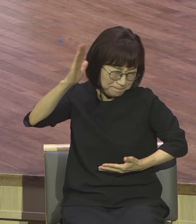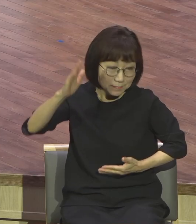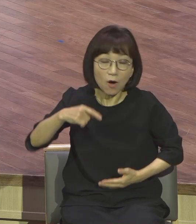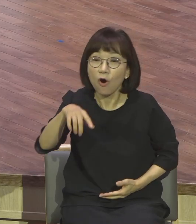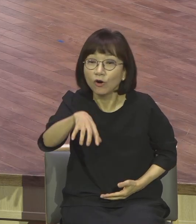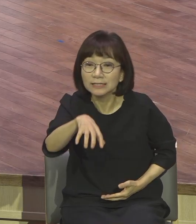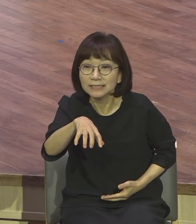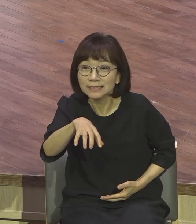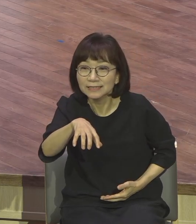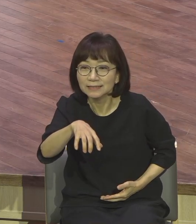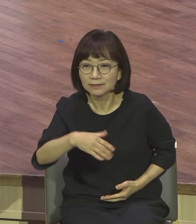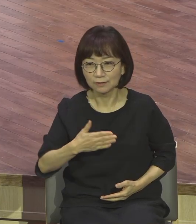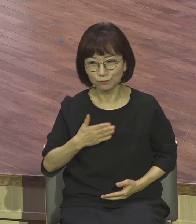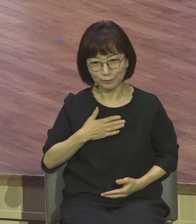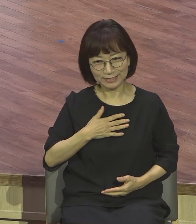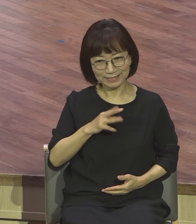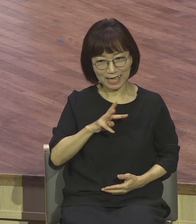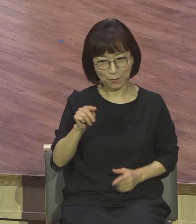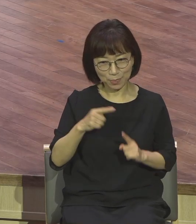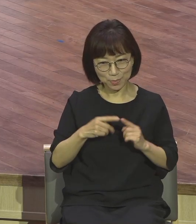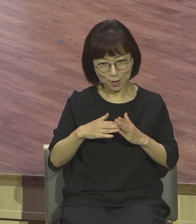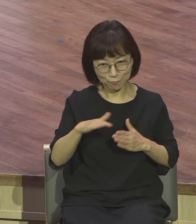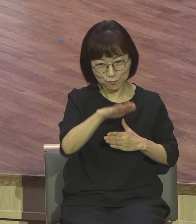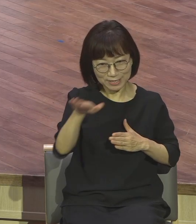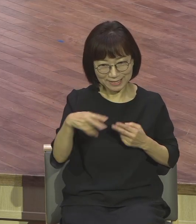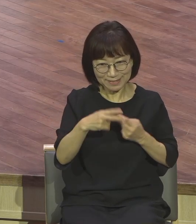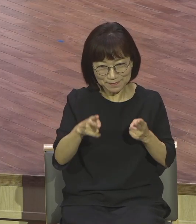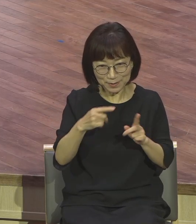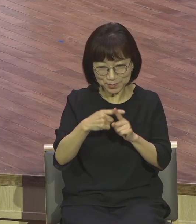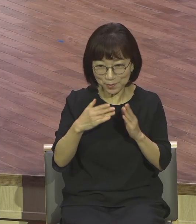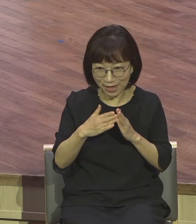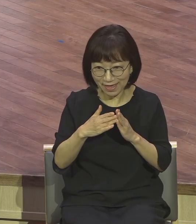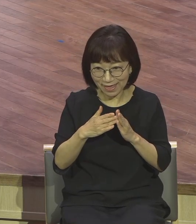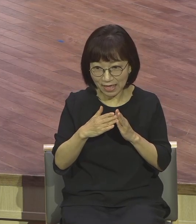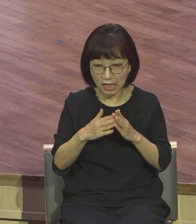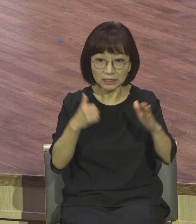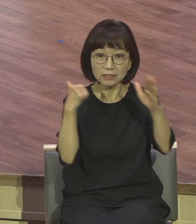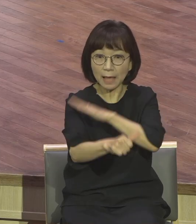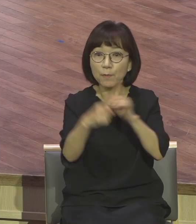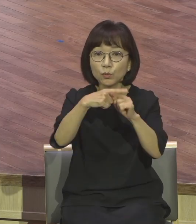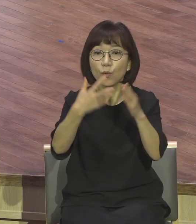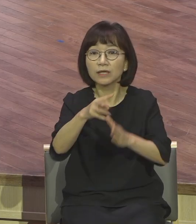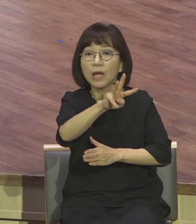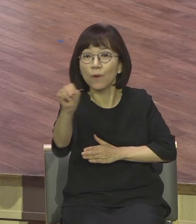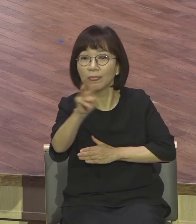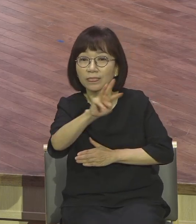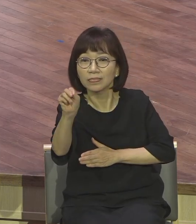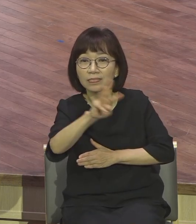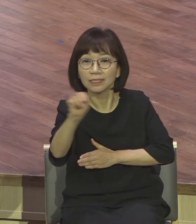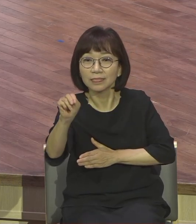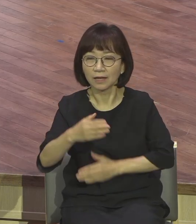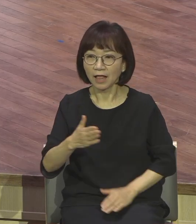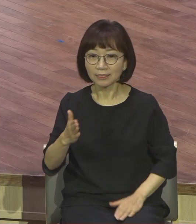놀랍지요 우리밖에 없어요 우리 가운데서도 이 교회가 대표적인 교회야 이 대표적인 교회 단위 목사라 아멘